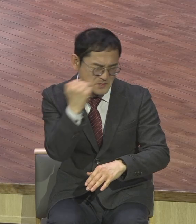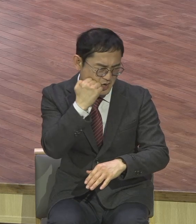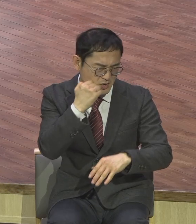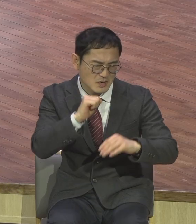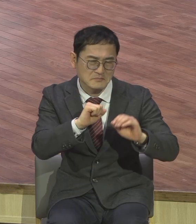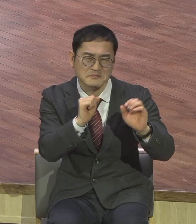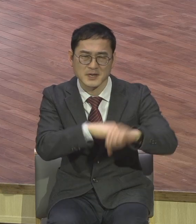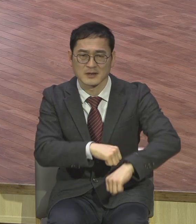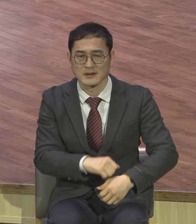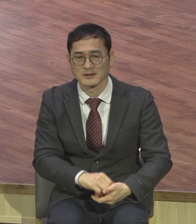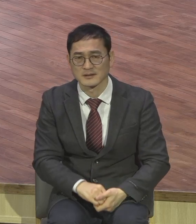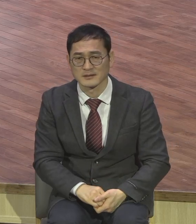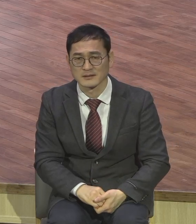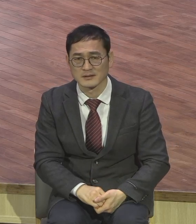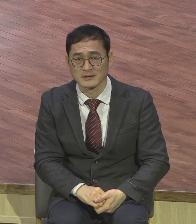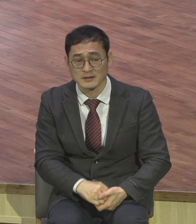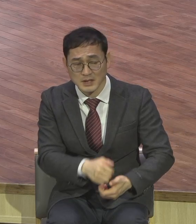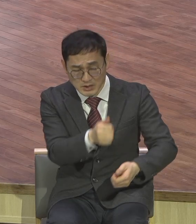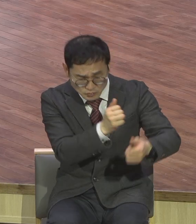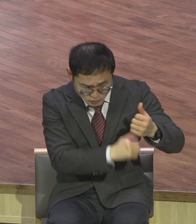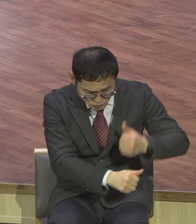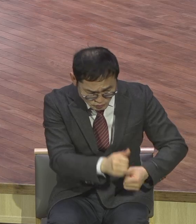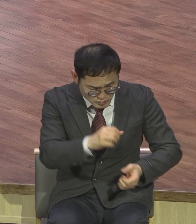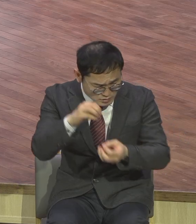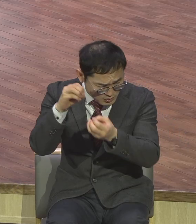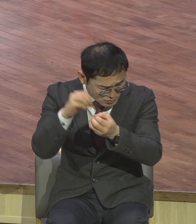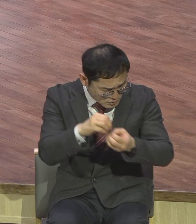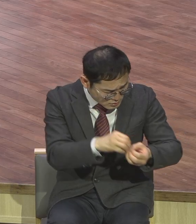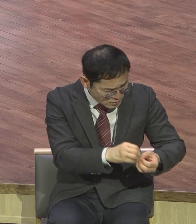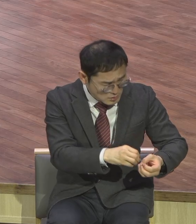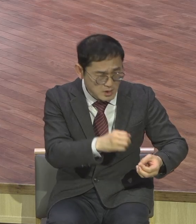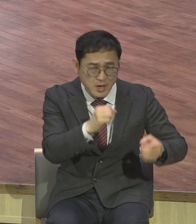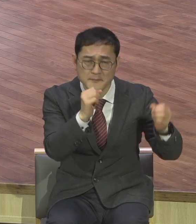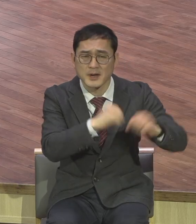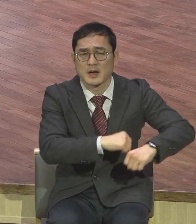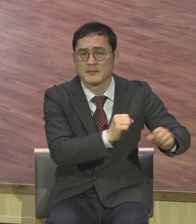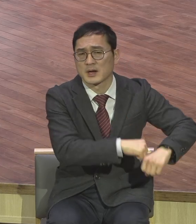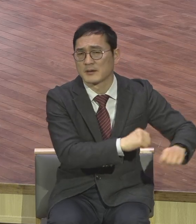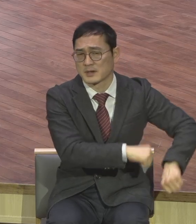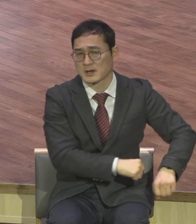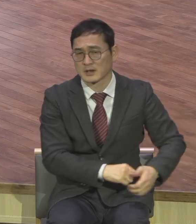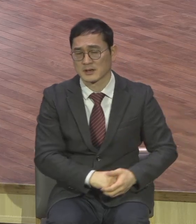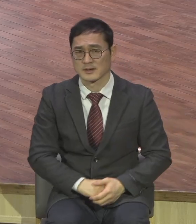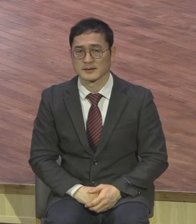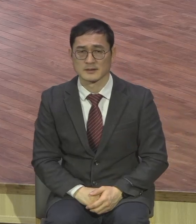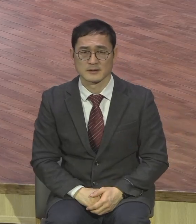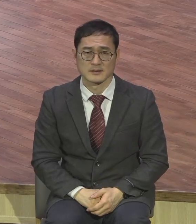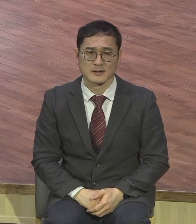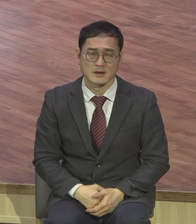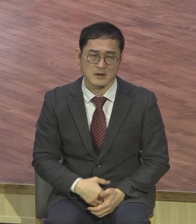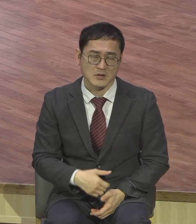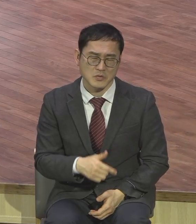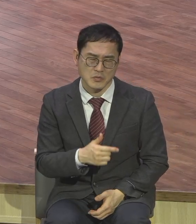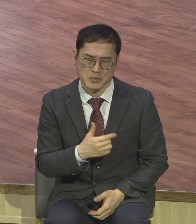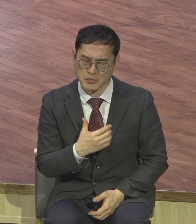망하면 되는데 후손들까지 간다니까 무섭은 죄입니다 하나님 일을 하시는데 교회를